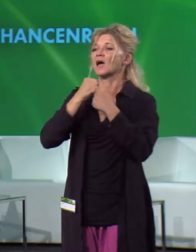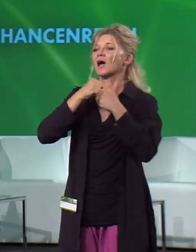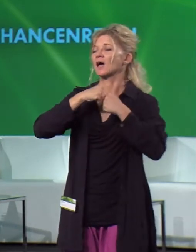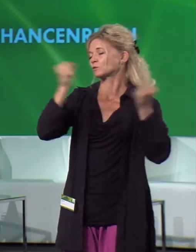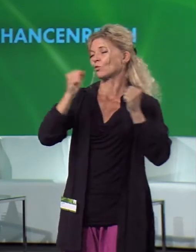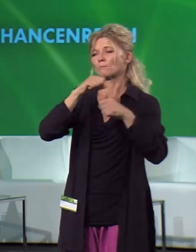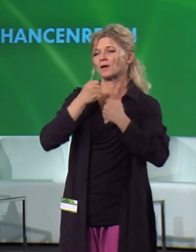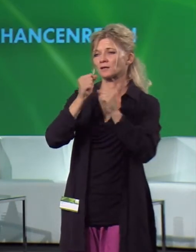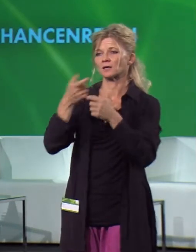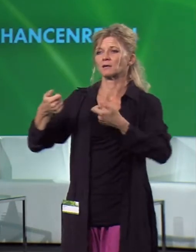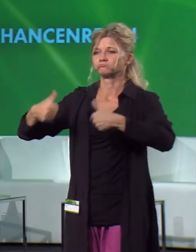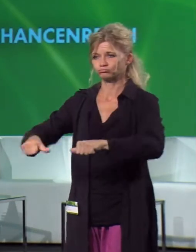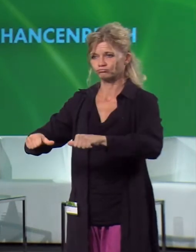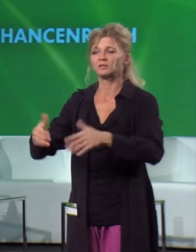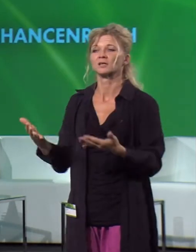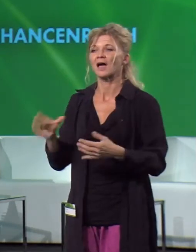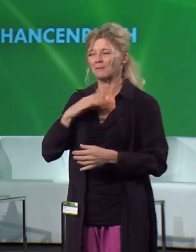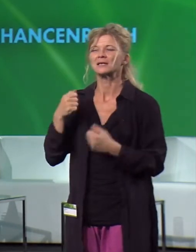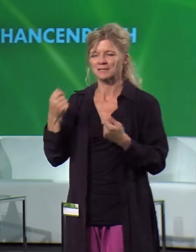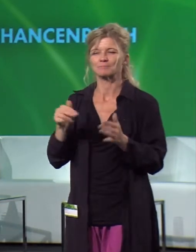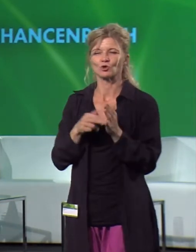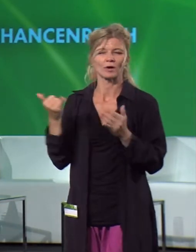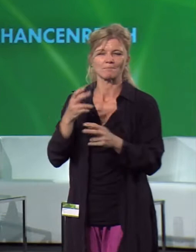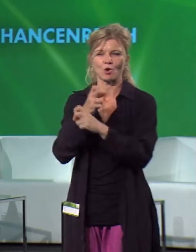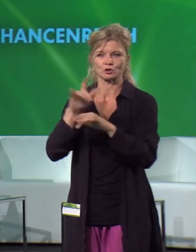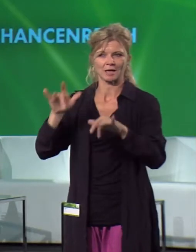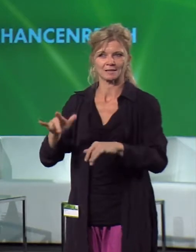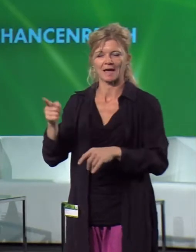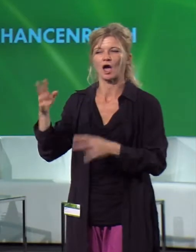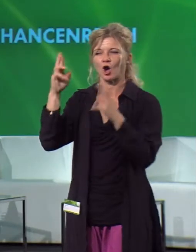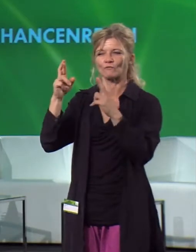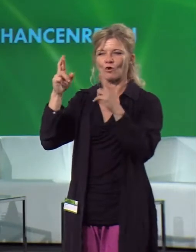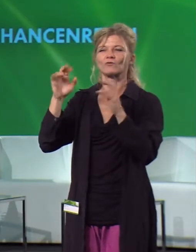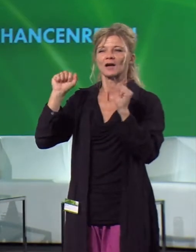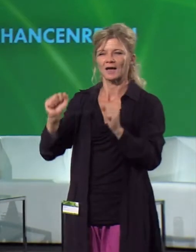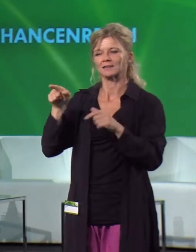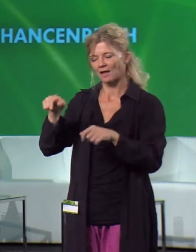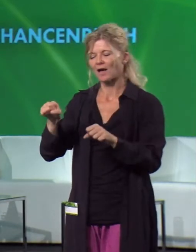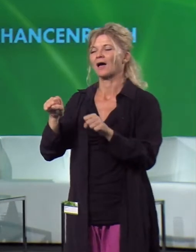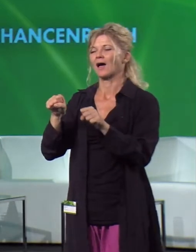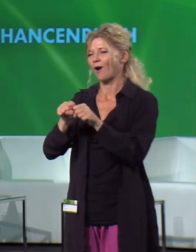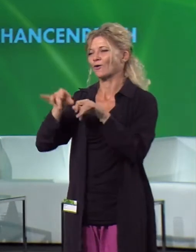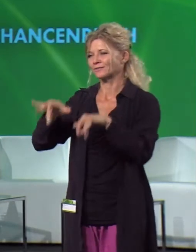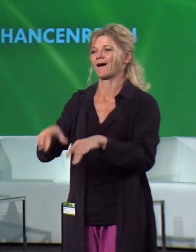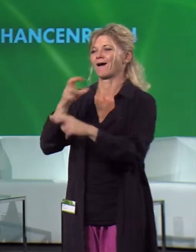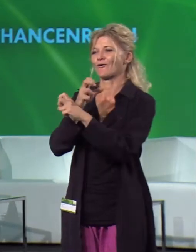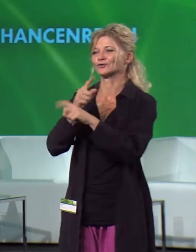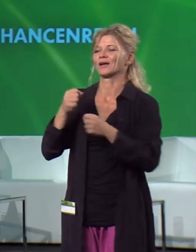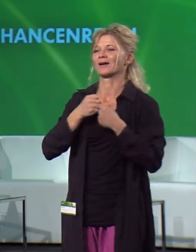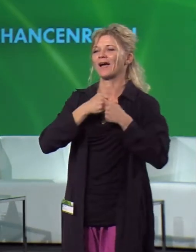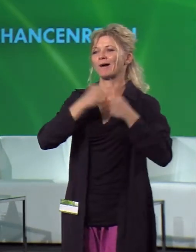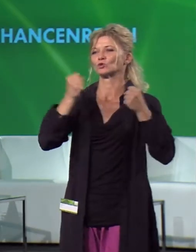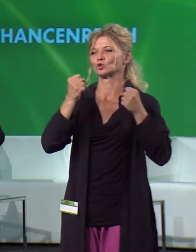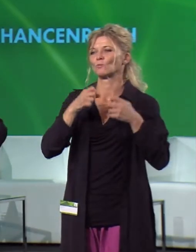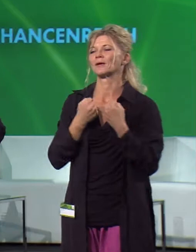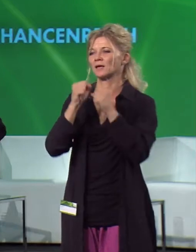vielleicht mal irgendwie wieder losgehen könnte, auch in Österreich mit der Atomenergie zu beginnen. Aber ich glaube, sie werden keine Chance